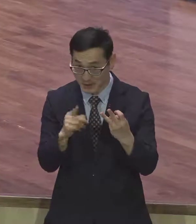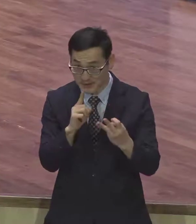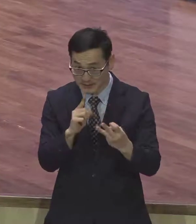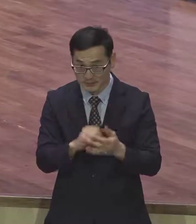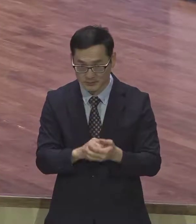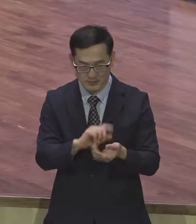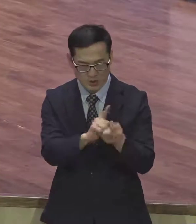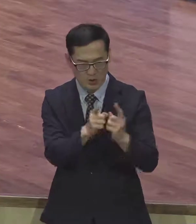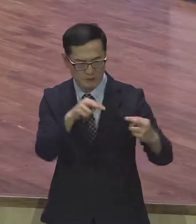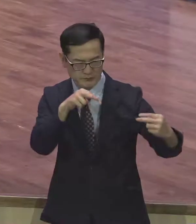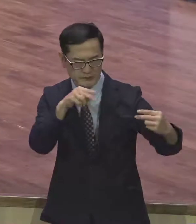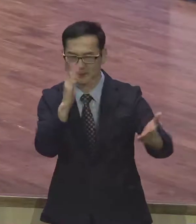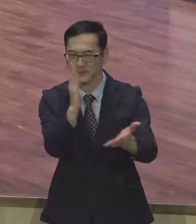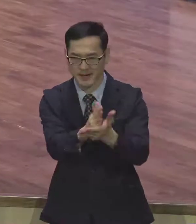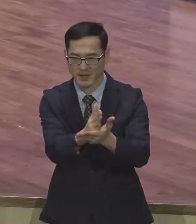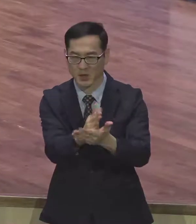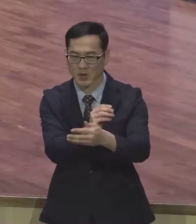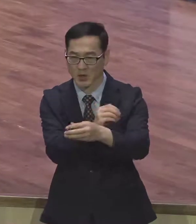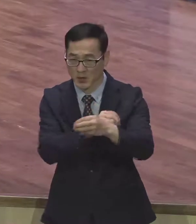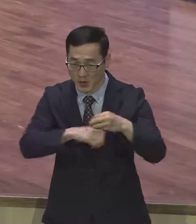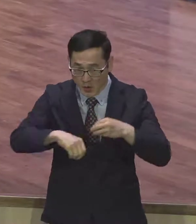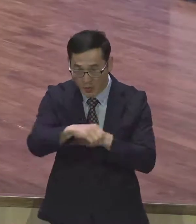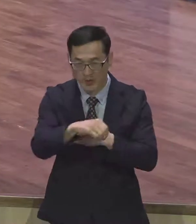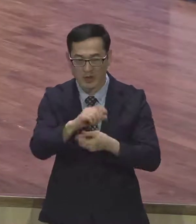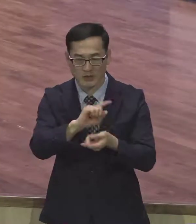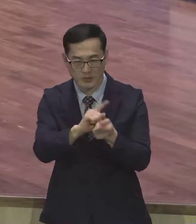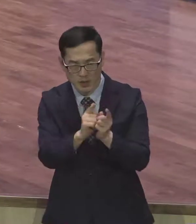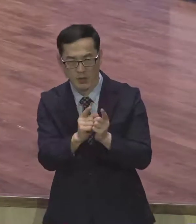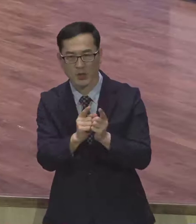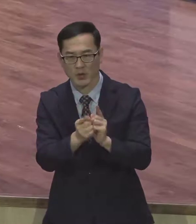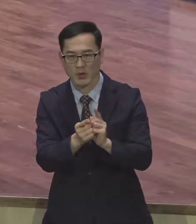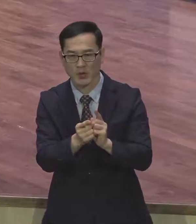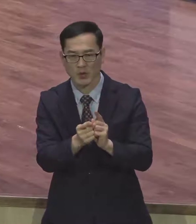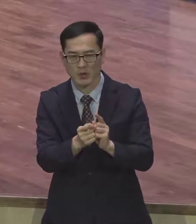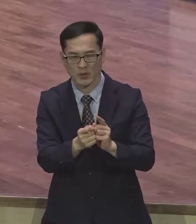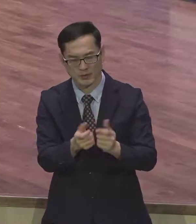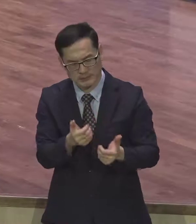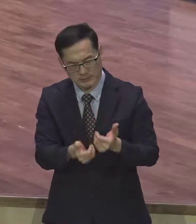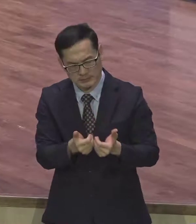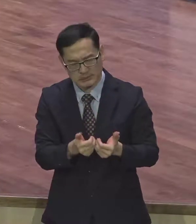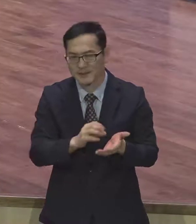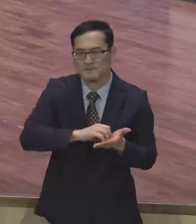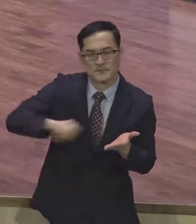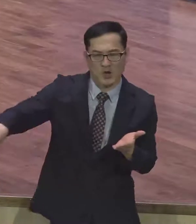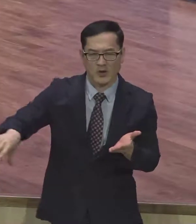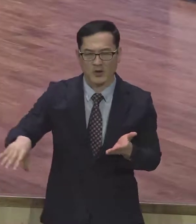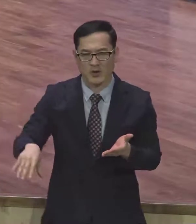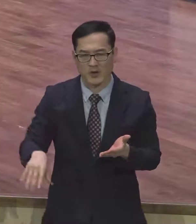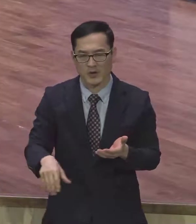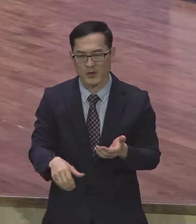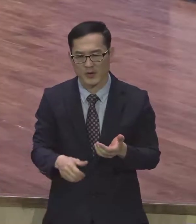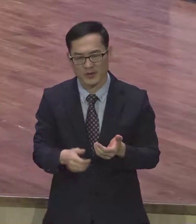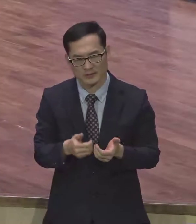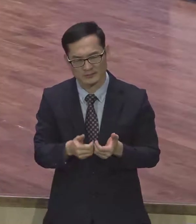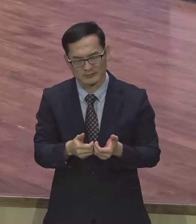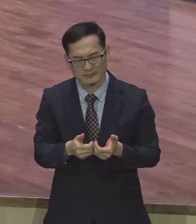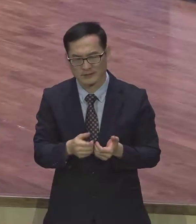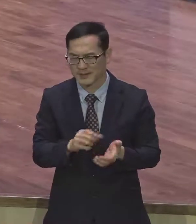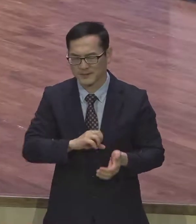비판하지 말고 도리어 부칠 것이나 그칠 것을 형제 앞에 두지 아니하도록 주의하라.